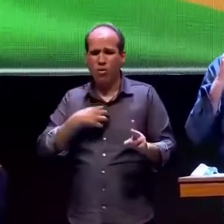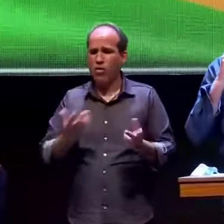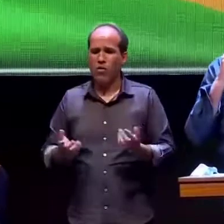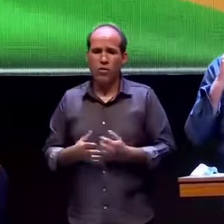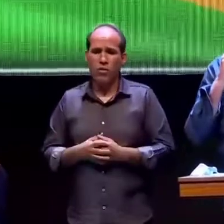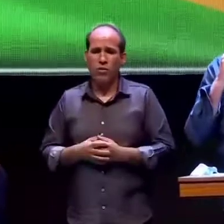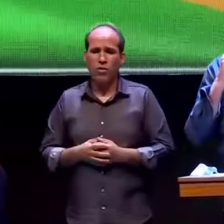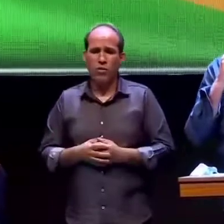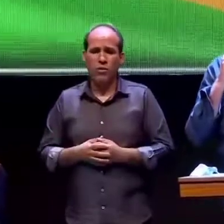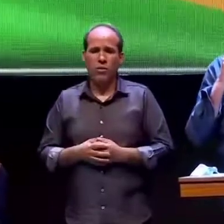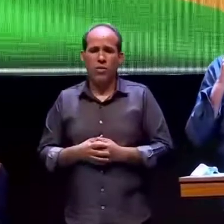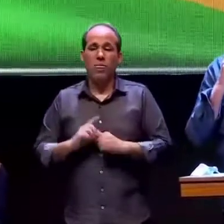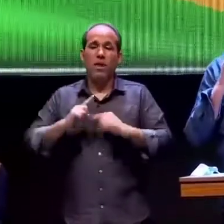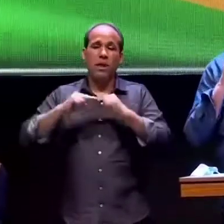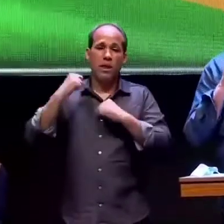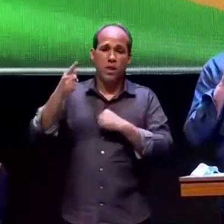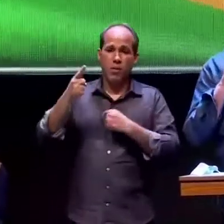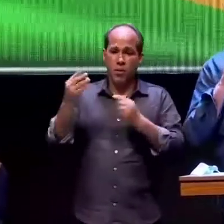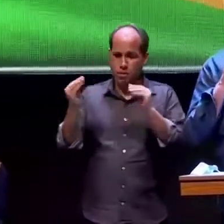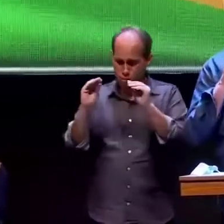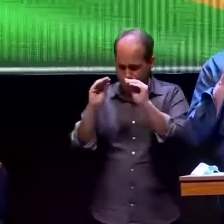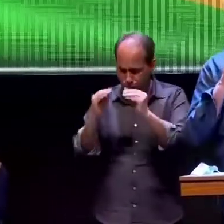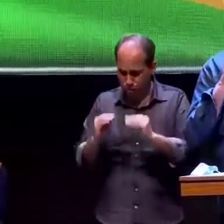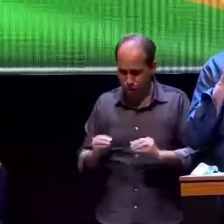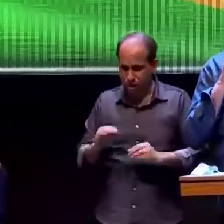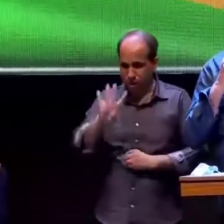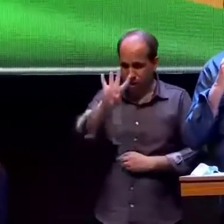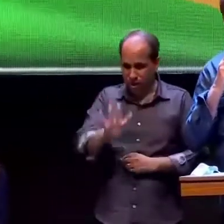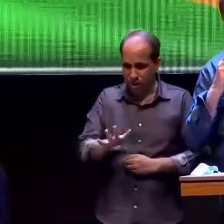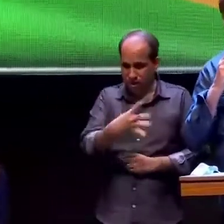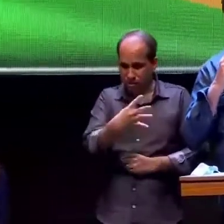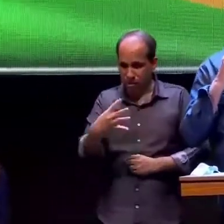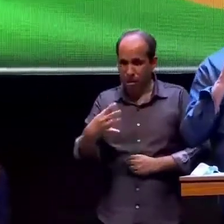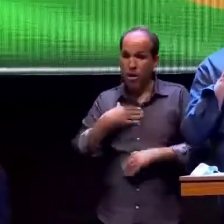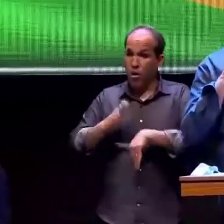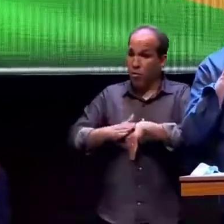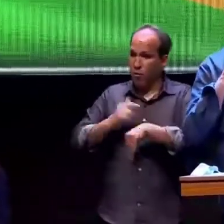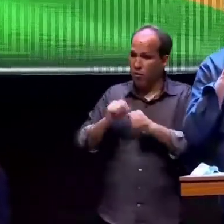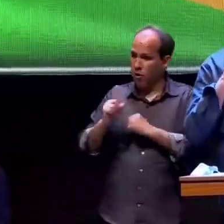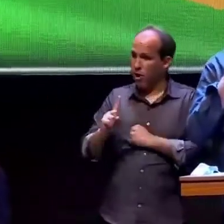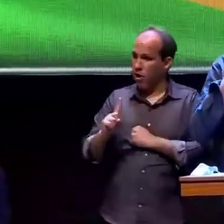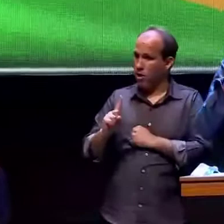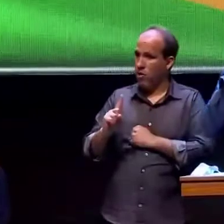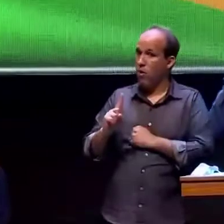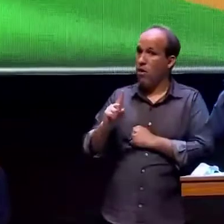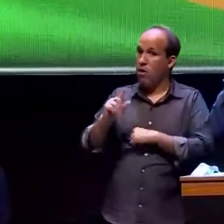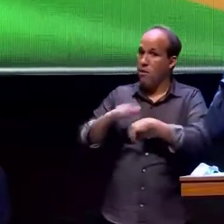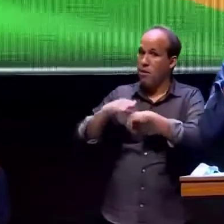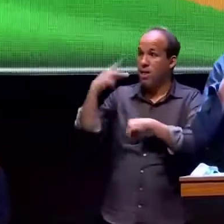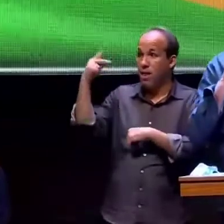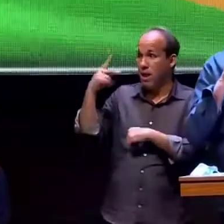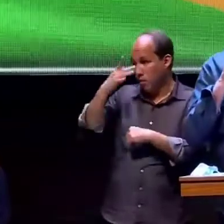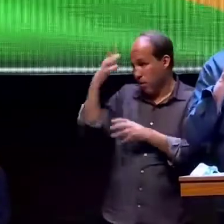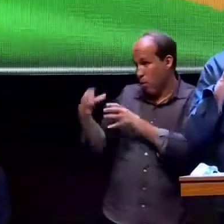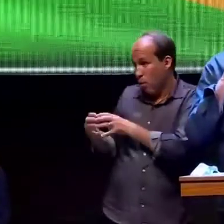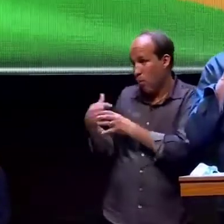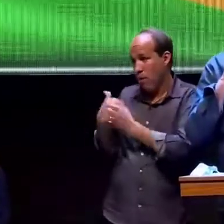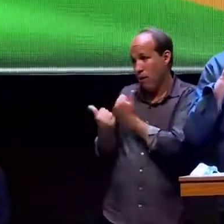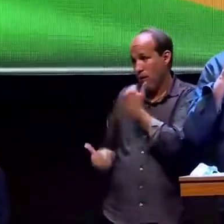e se a gente depois na tabela que não foi feito por mim foi feito com gente que está ao meu lado